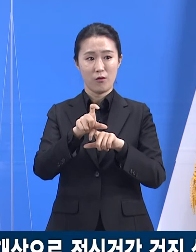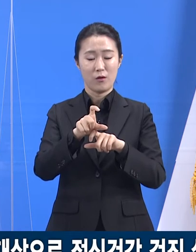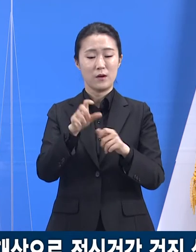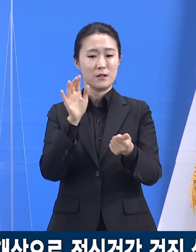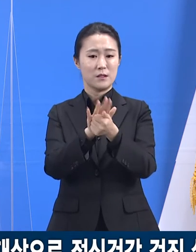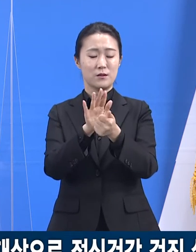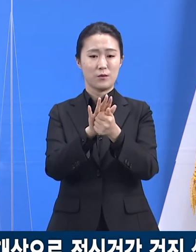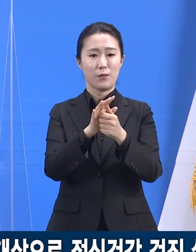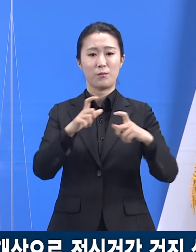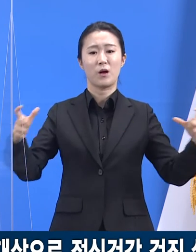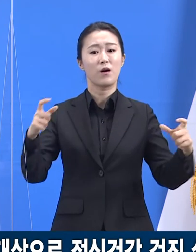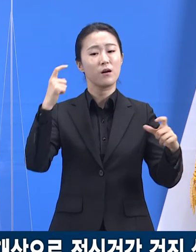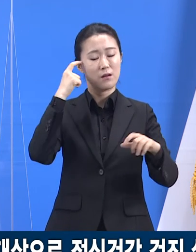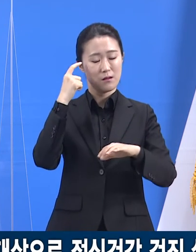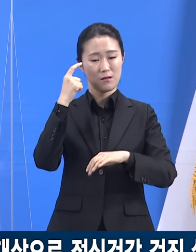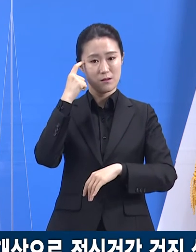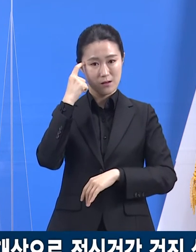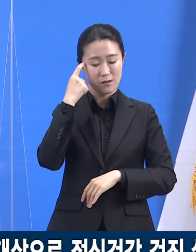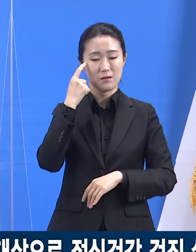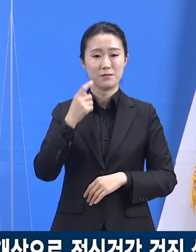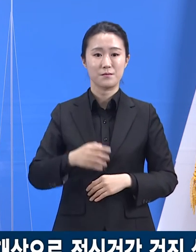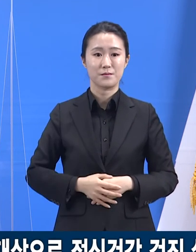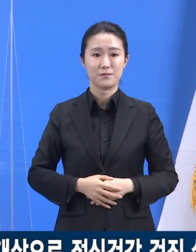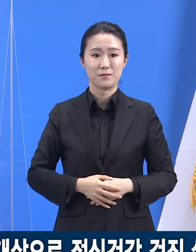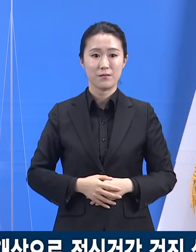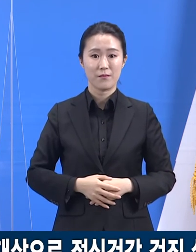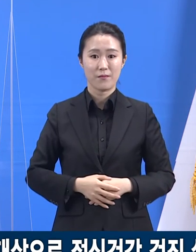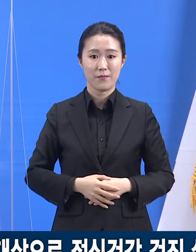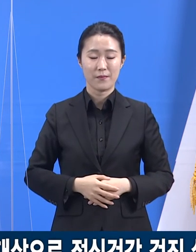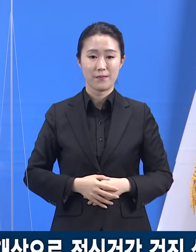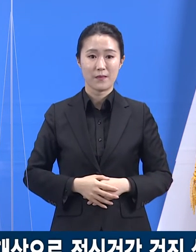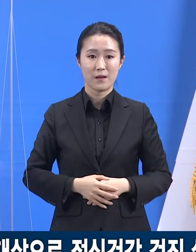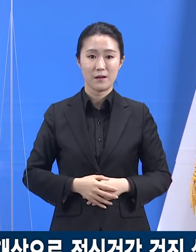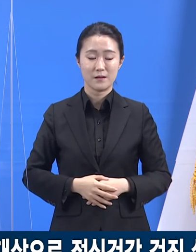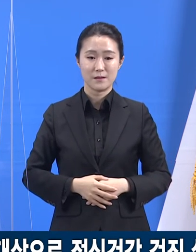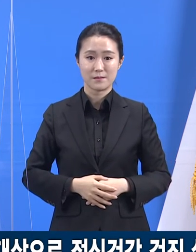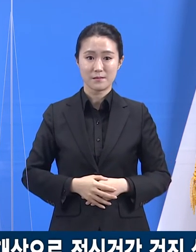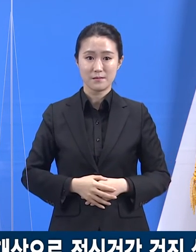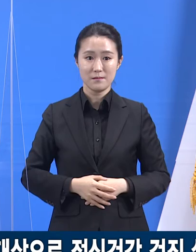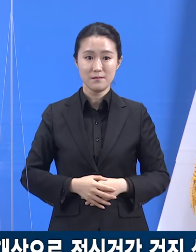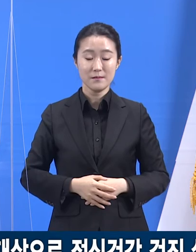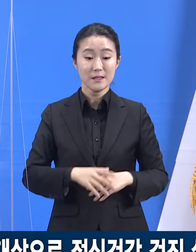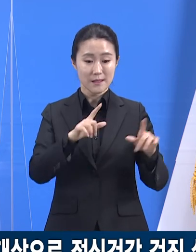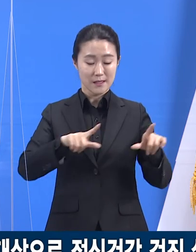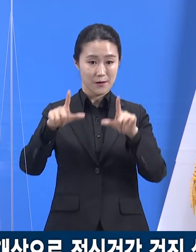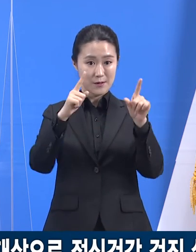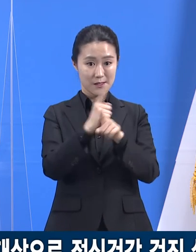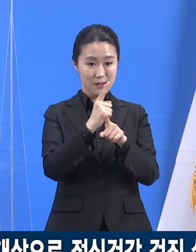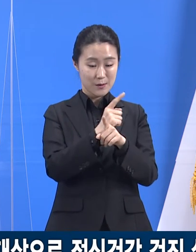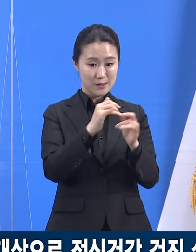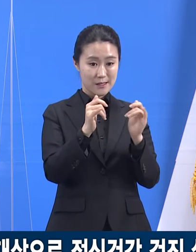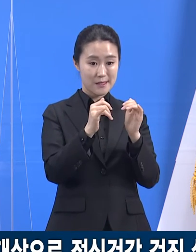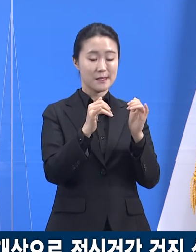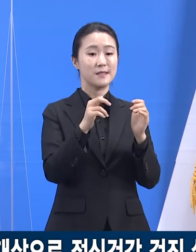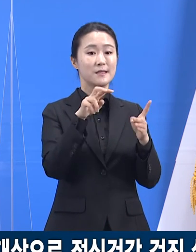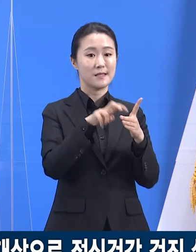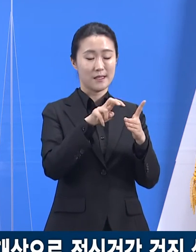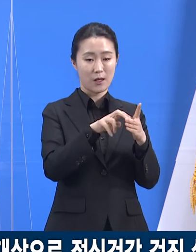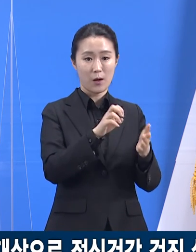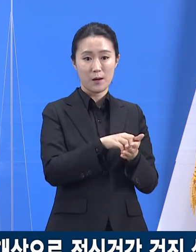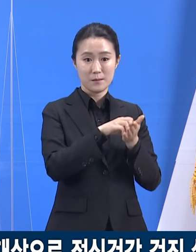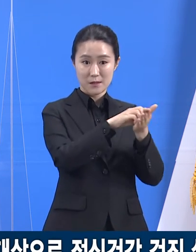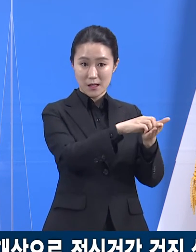광역정신건강복지센터와 협업하면서 다음과 같이 진행합니다. 생활치료센터 입소자와 자가치료 중인